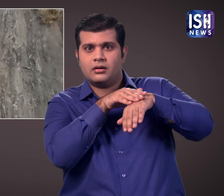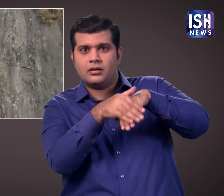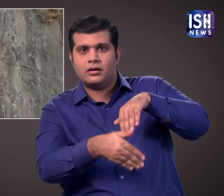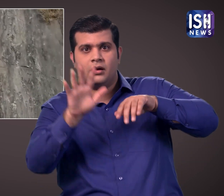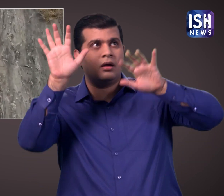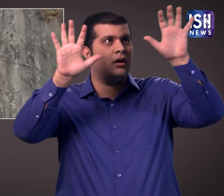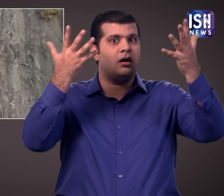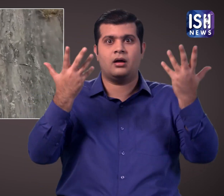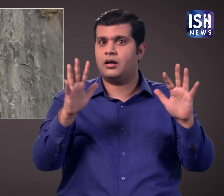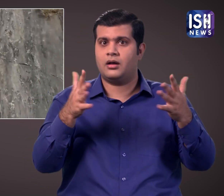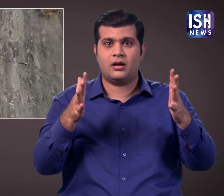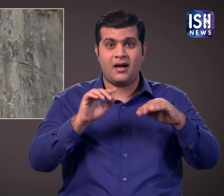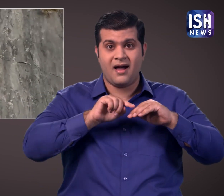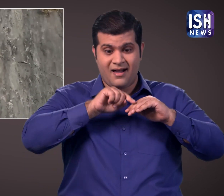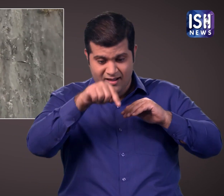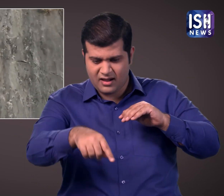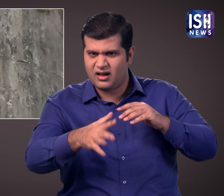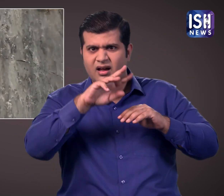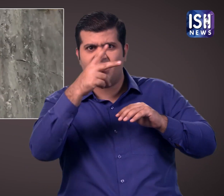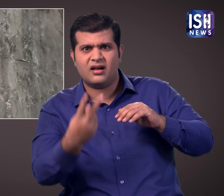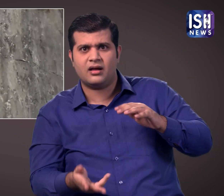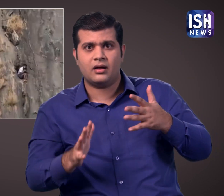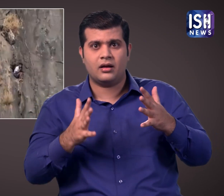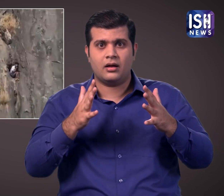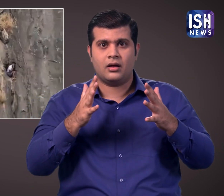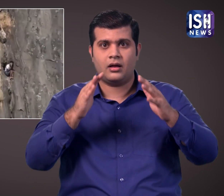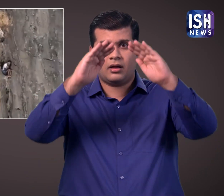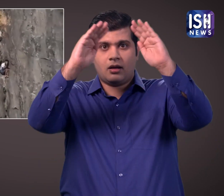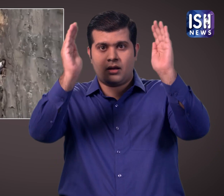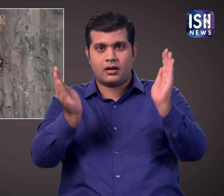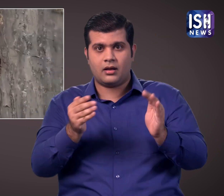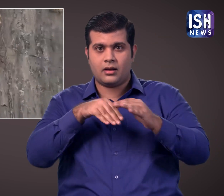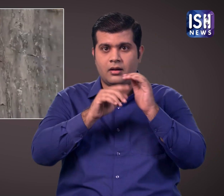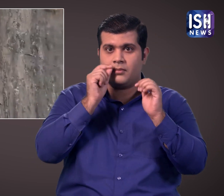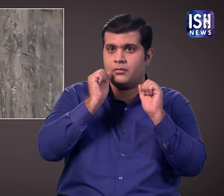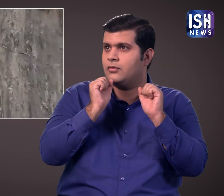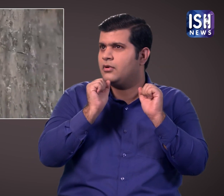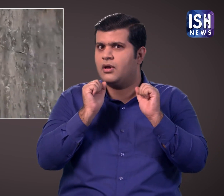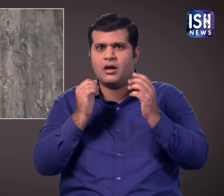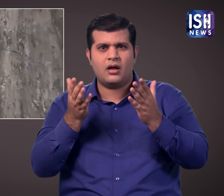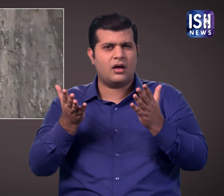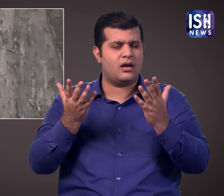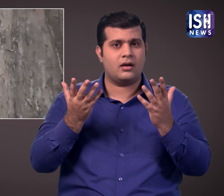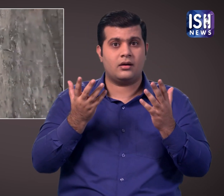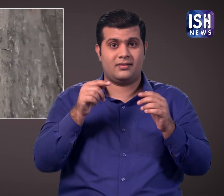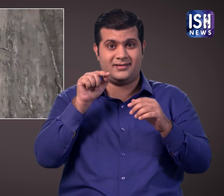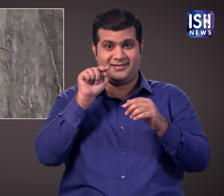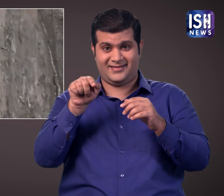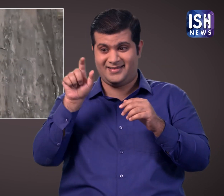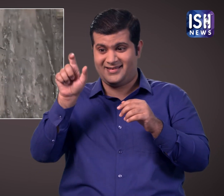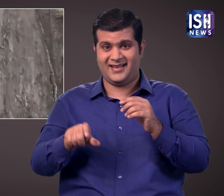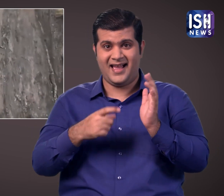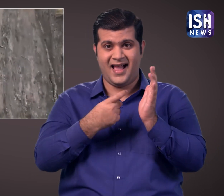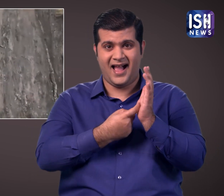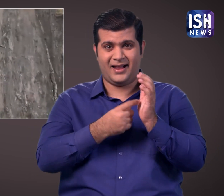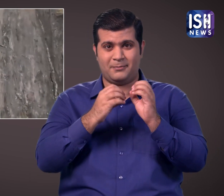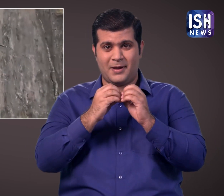पहाडी की ढलान खड़ी होने के कारण कोई रस्ता नहीं था एक चोड पर विशाल घाटी थी और बाबू छोटी सी कंट में फसा